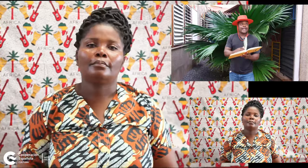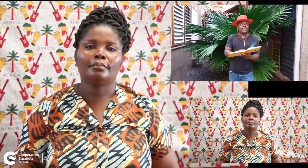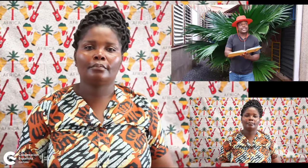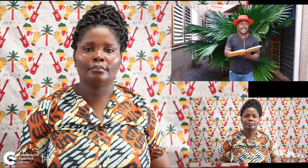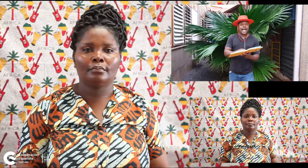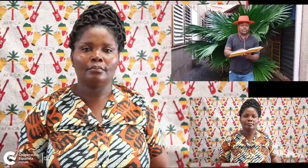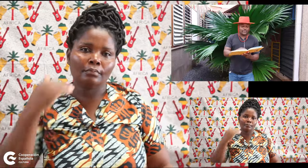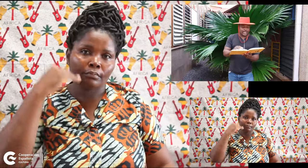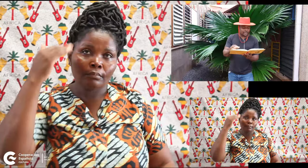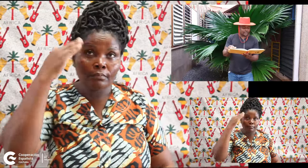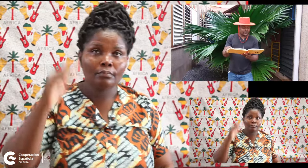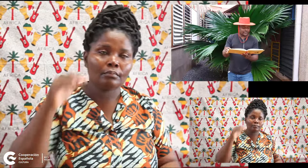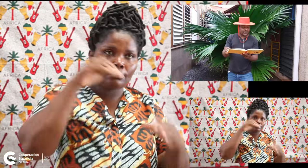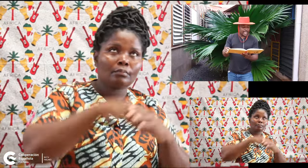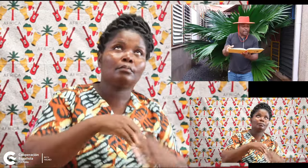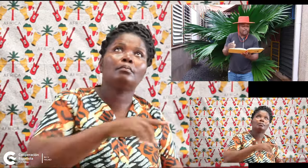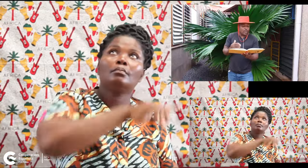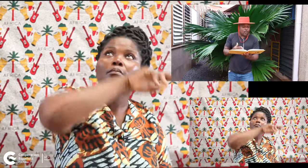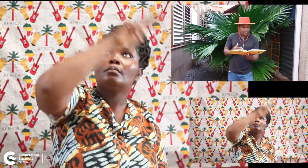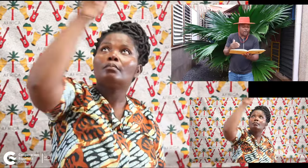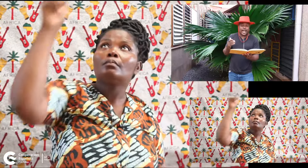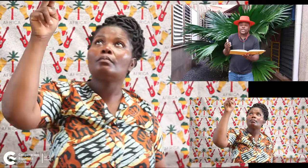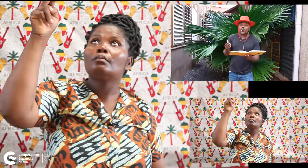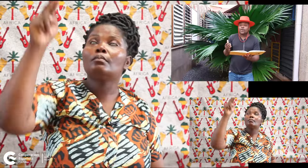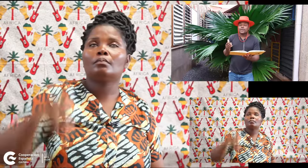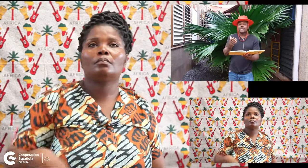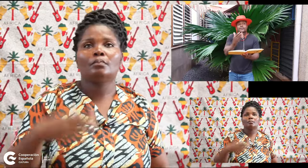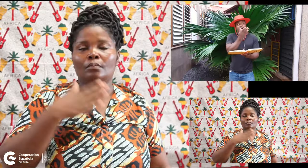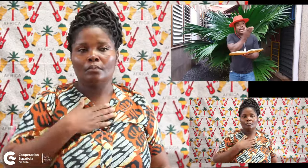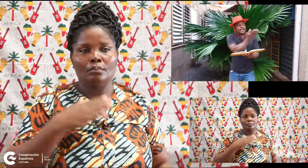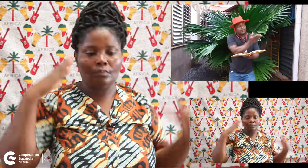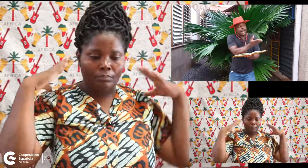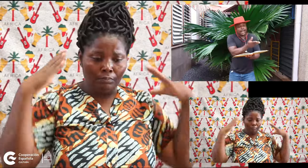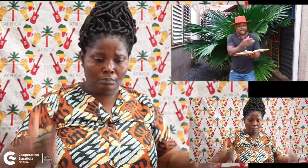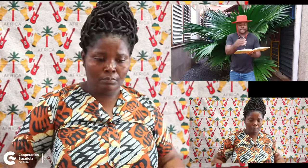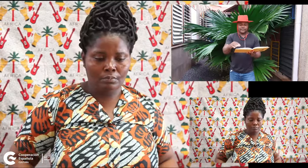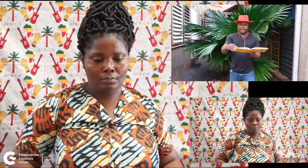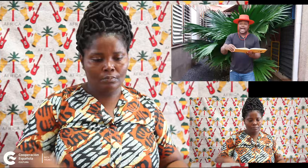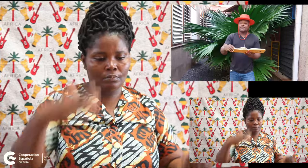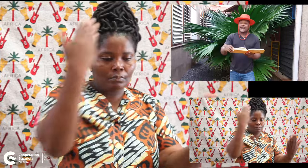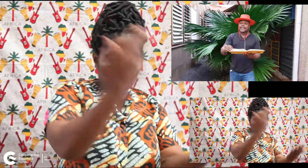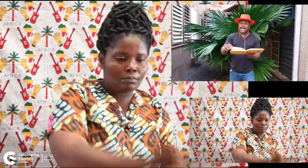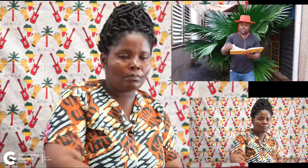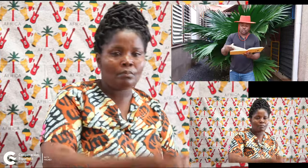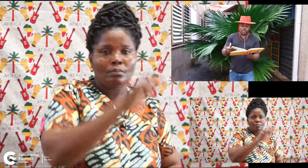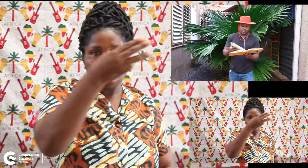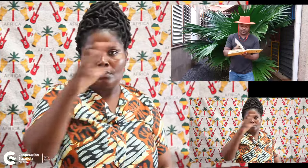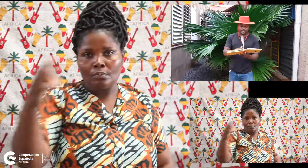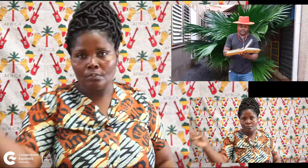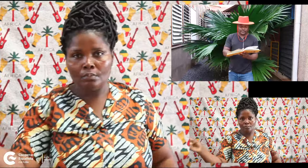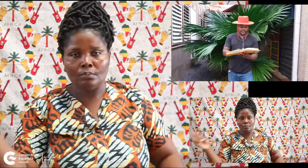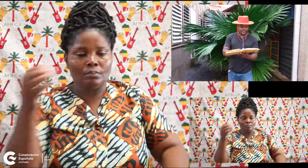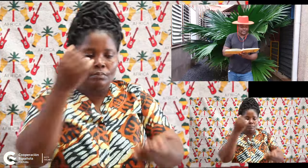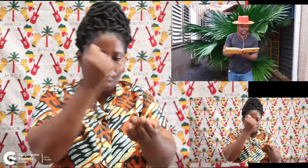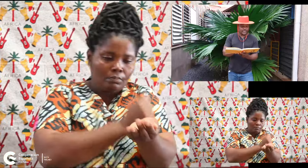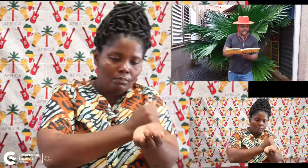La cabeza al universo. Mi cuerpo cayó al mar, al mar azul.